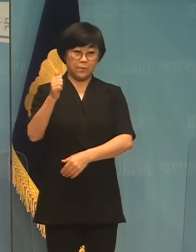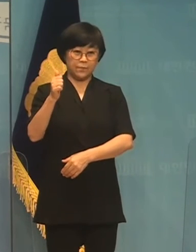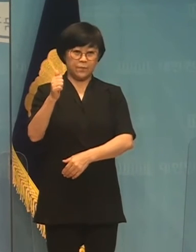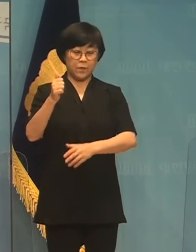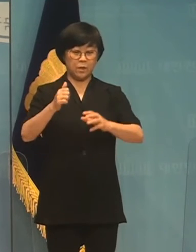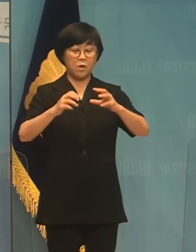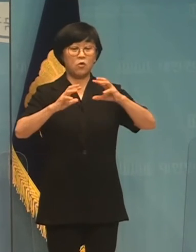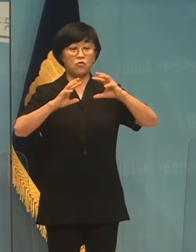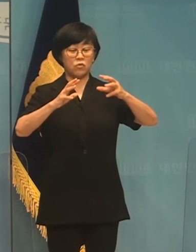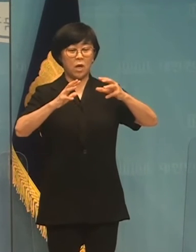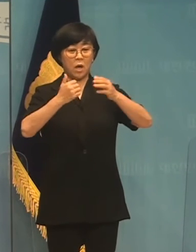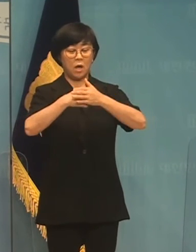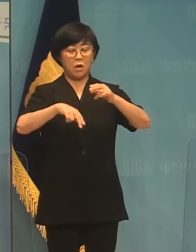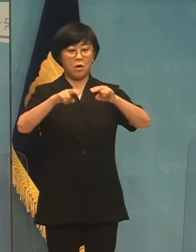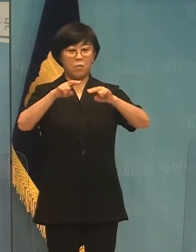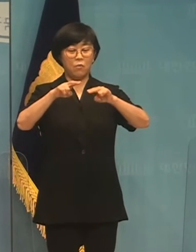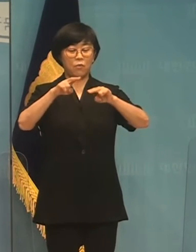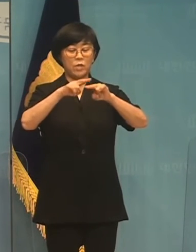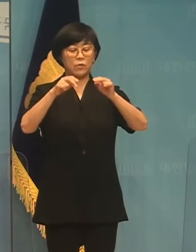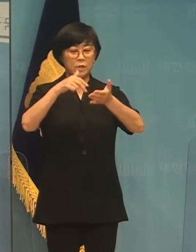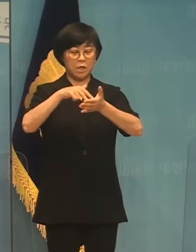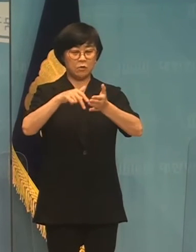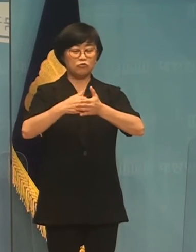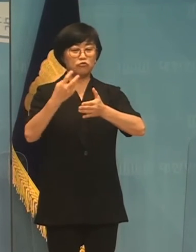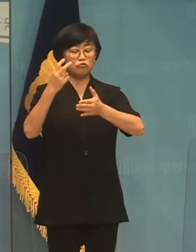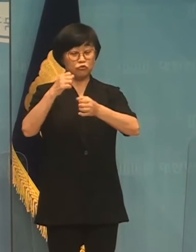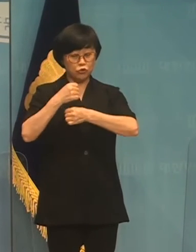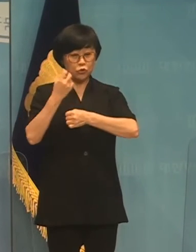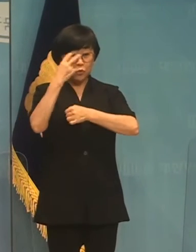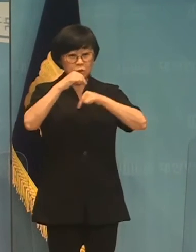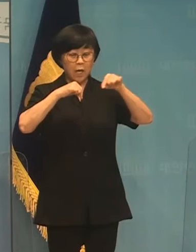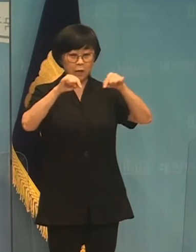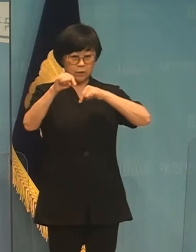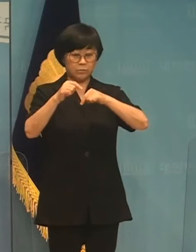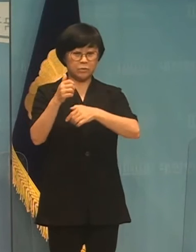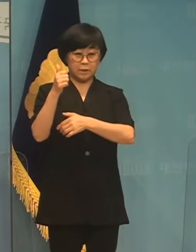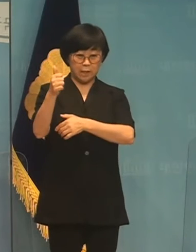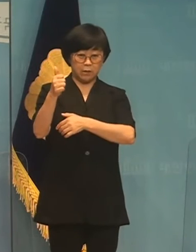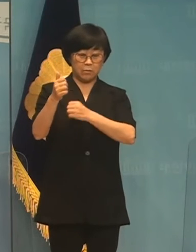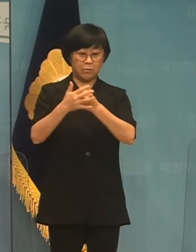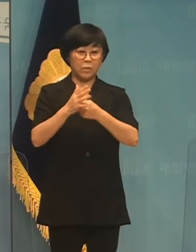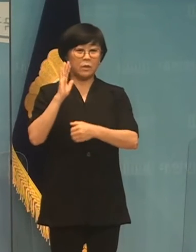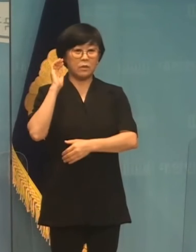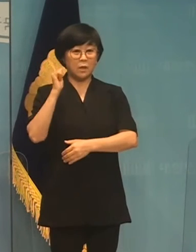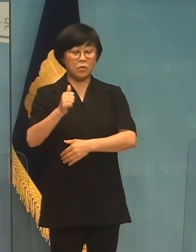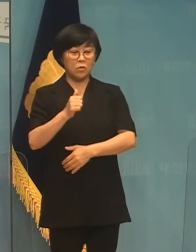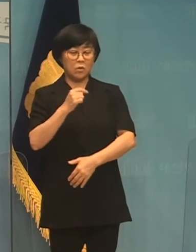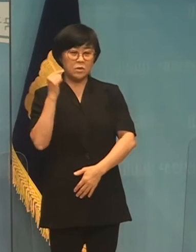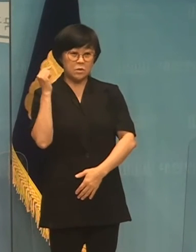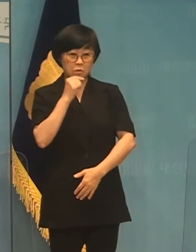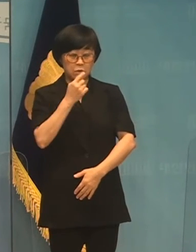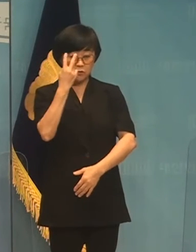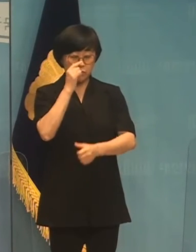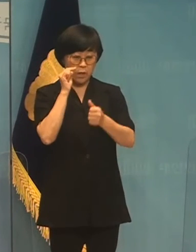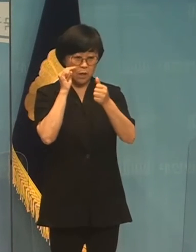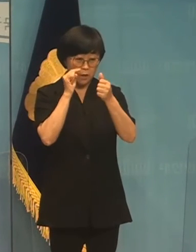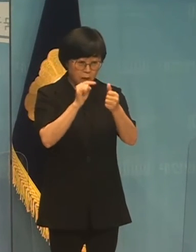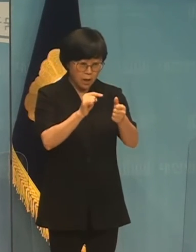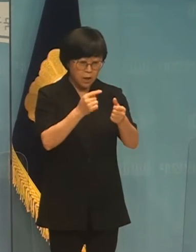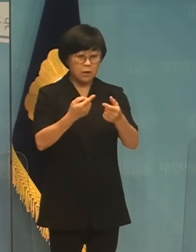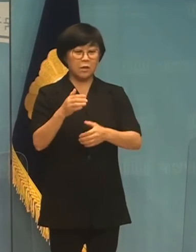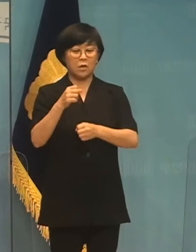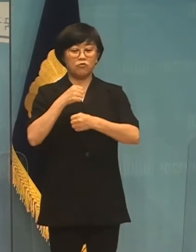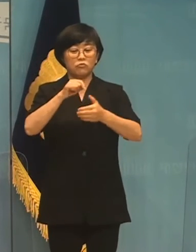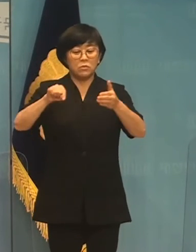국가 보위를 책임지는 군 통수권자입니다. 대통령의 엄정한 수사 지시에도 흐트러진